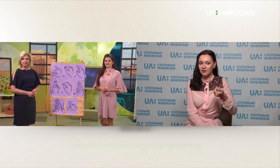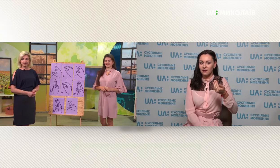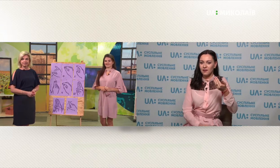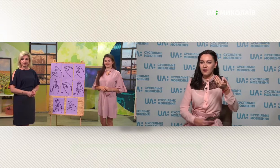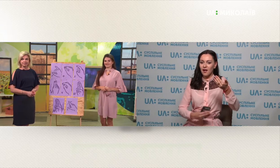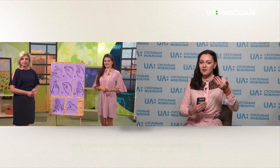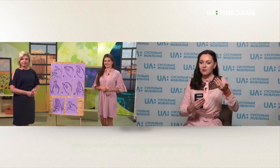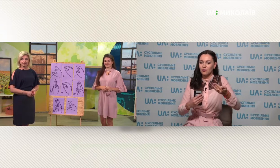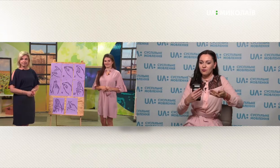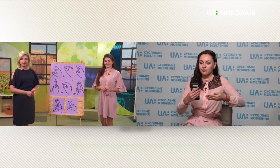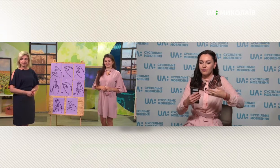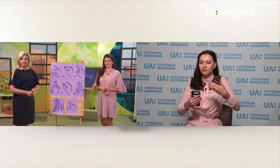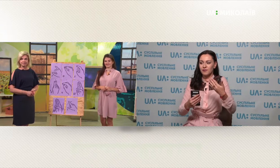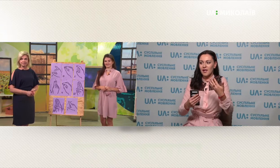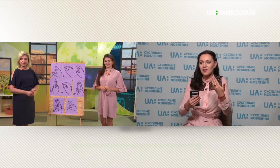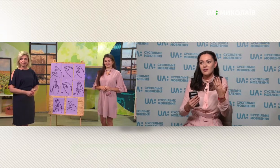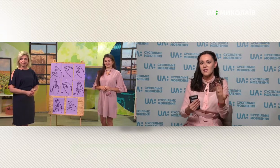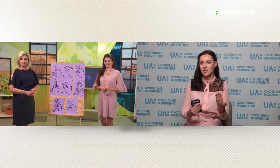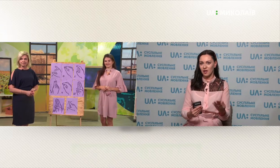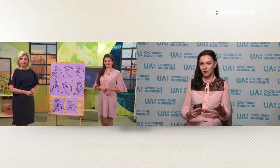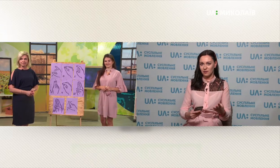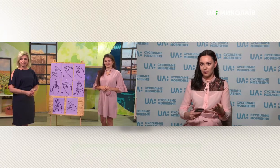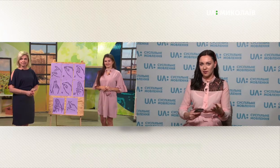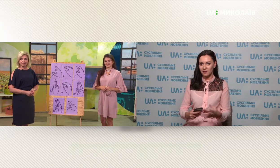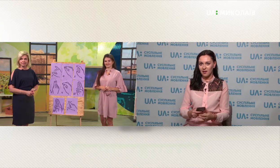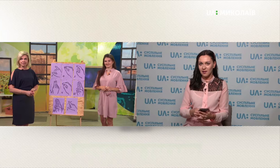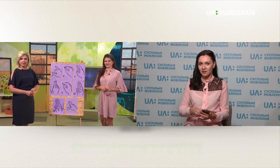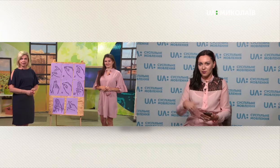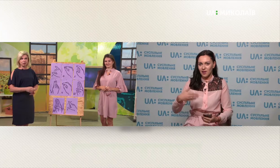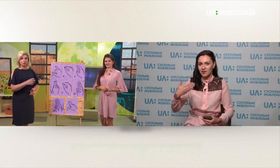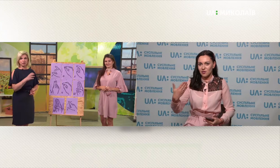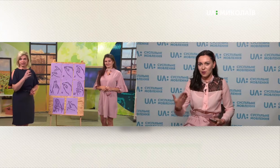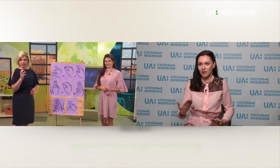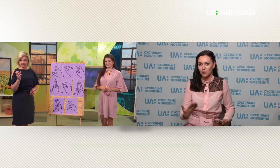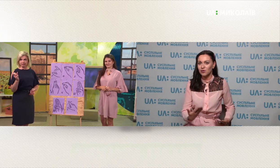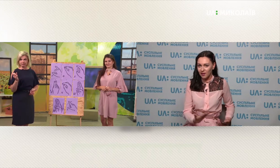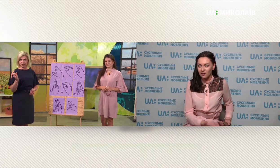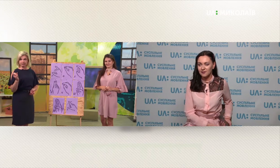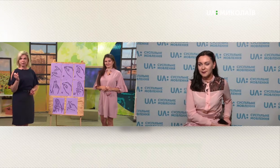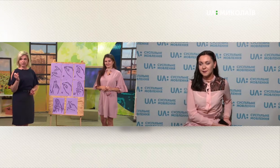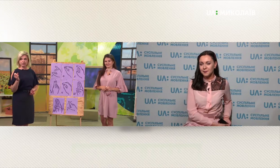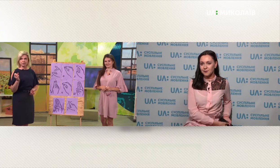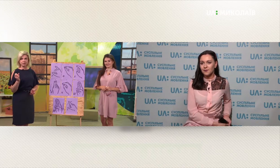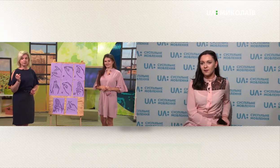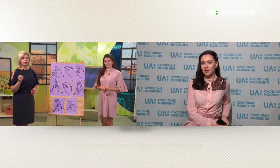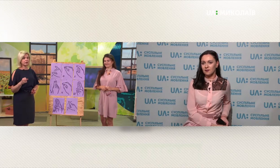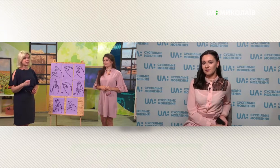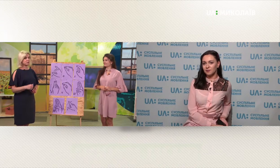як їх відрізняють, наприклад? В виконанні дактильної жестової азбуки.